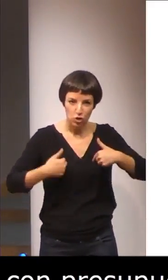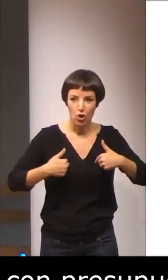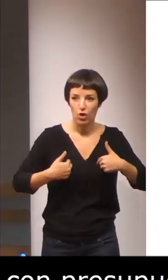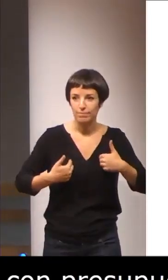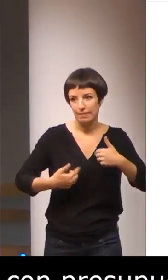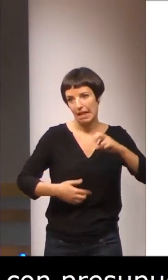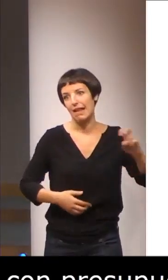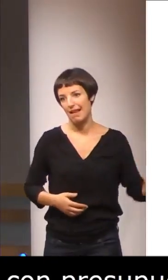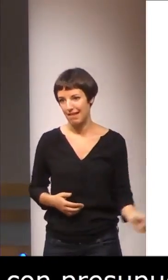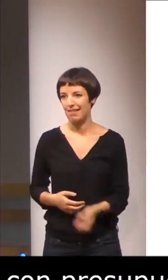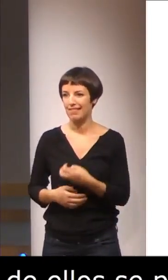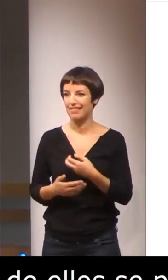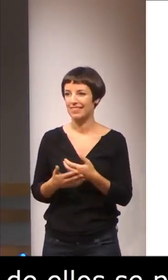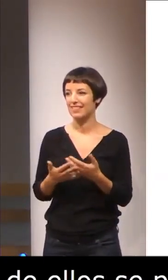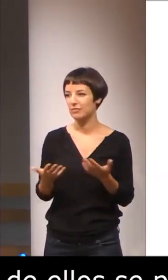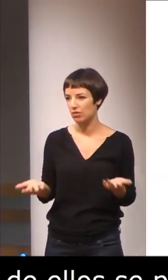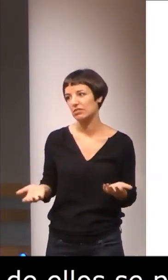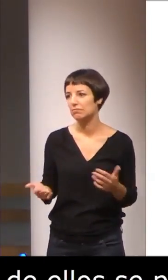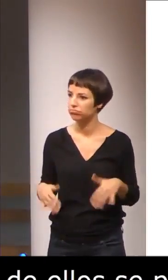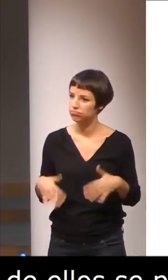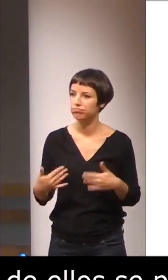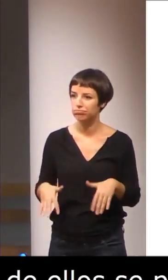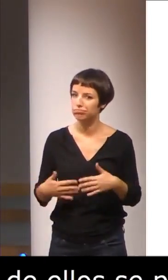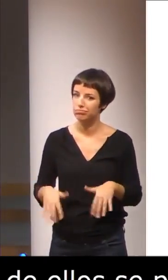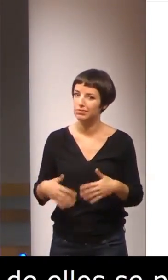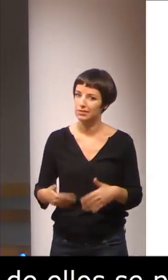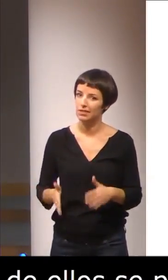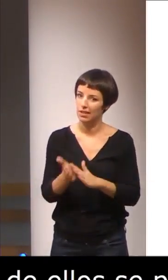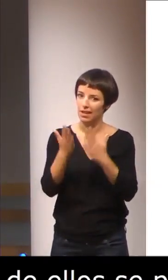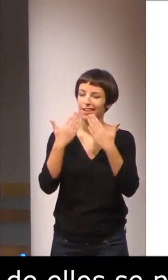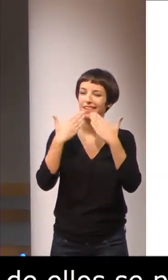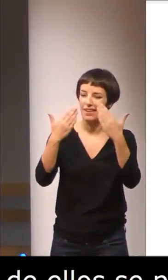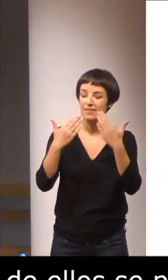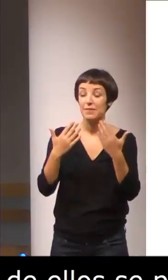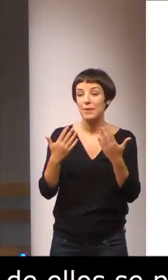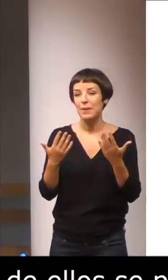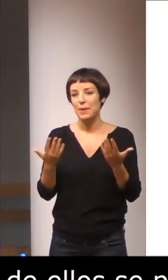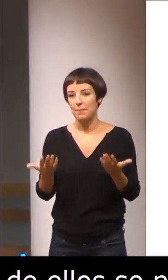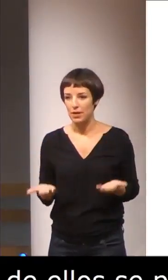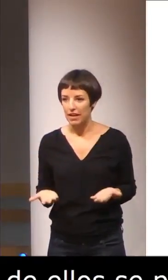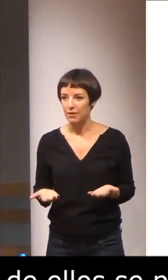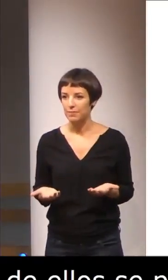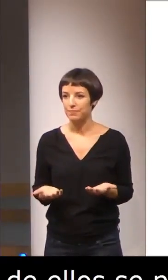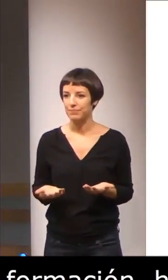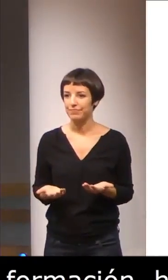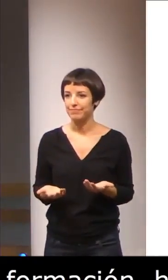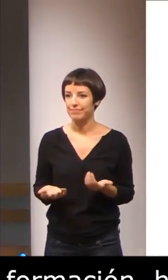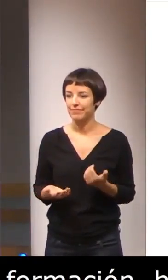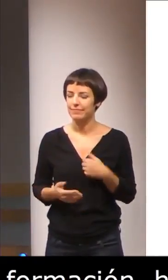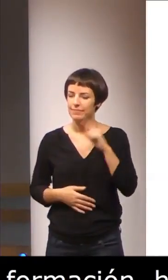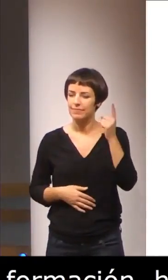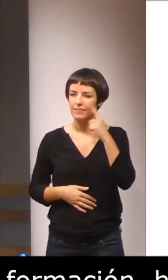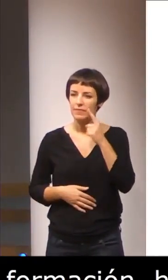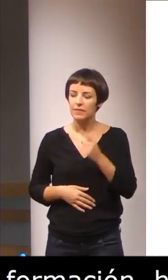etcétera, etcétera, ¿no? Y por tanto es de agradecer, pero claro, identifiquemos bien el origen de